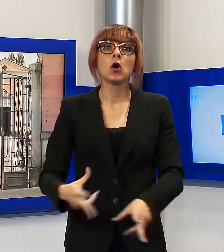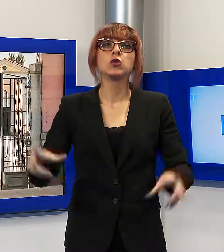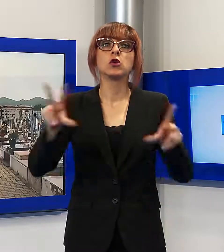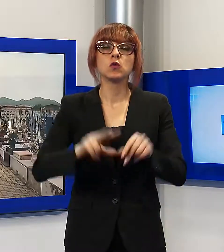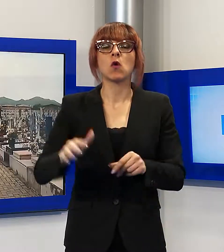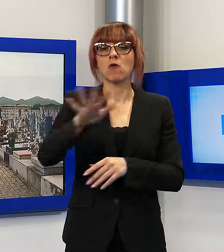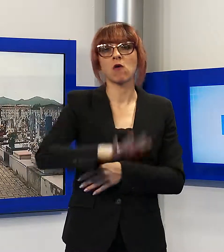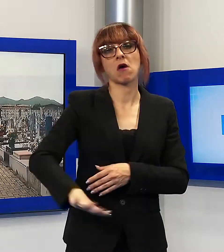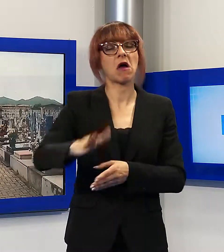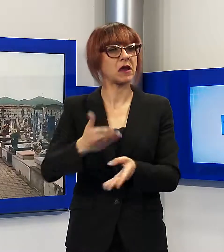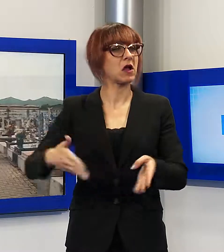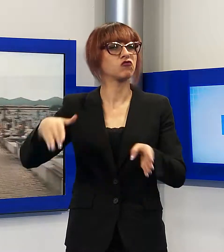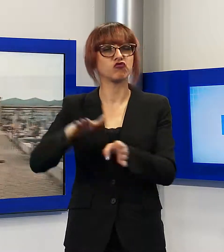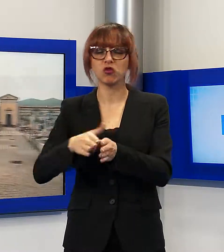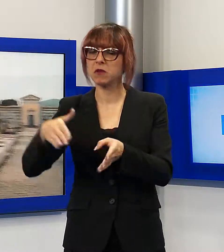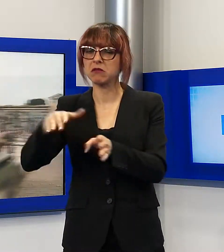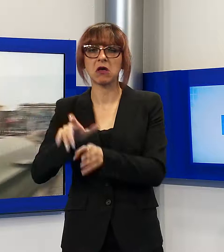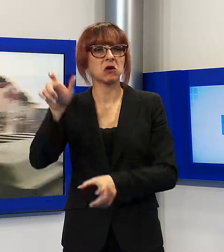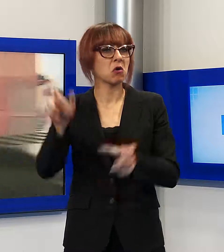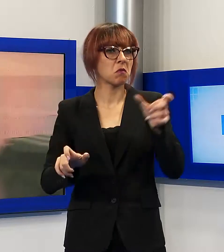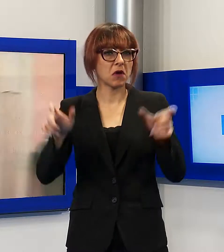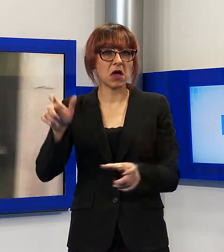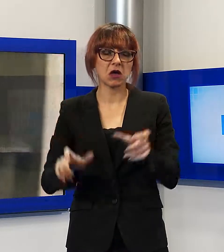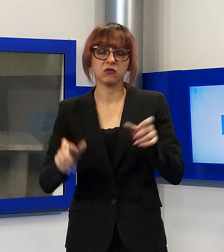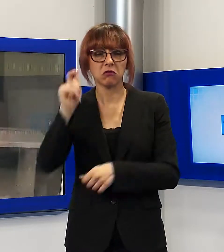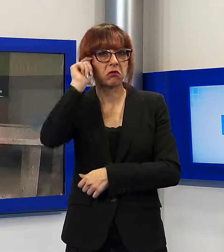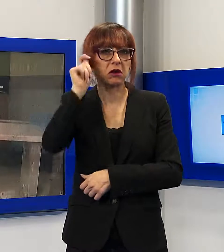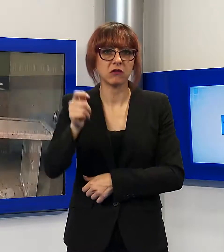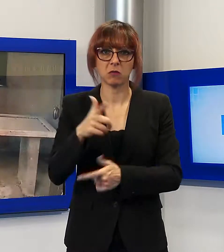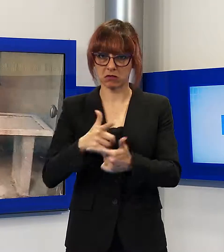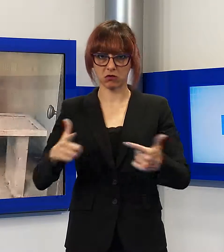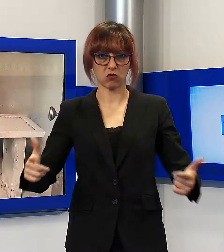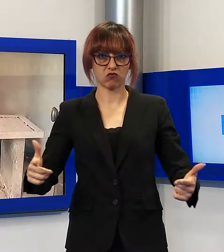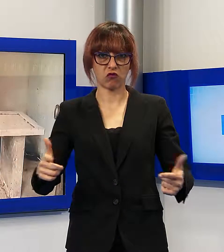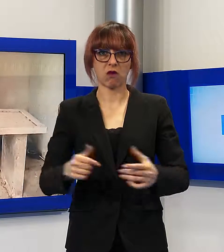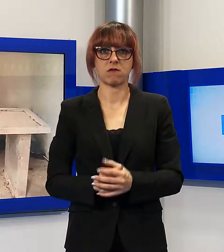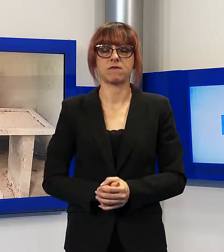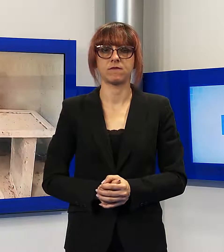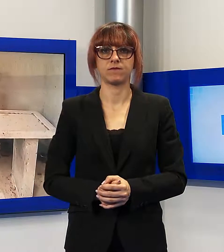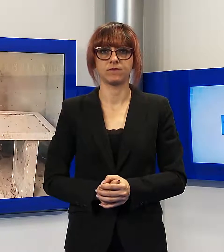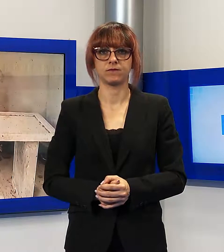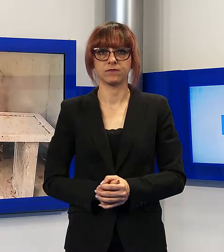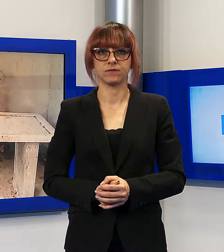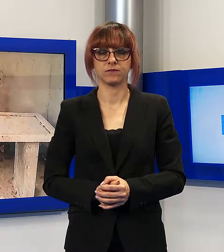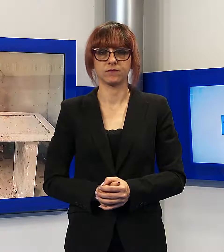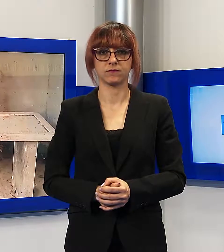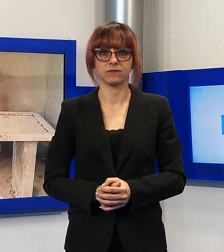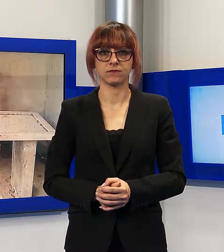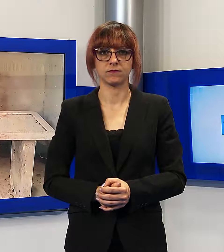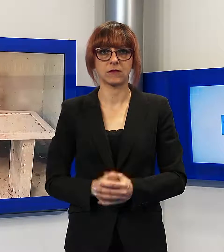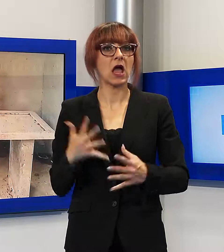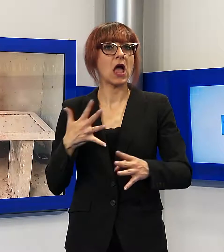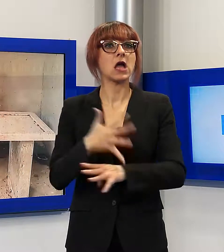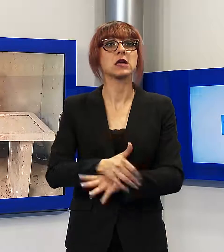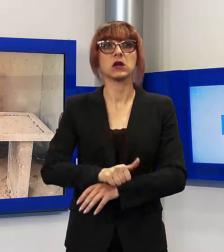a vandali e personaggi senza scrupoli né coscienza né tanto meno rispetto per i nostri morti. Le porte delle cappelle all'ingresso